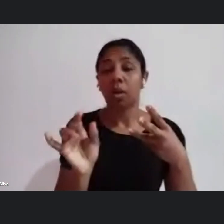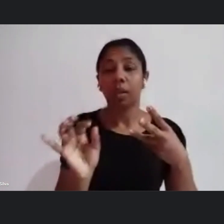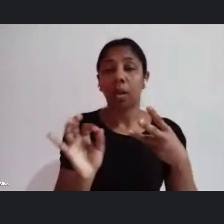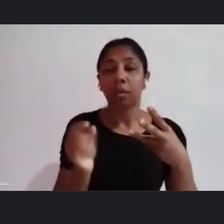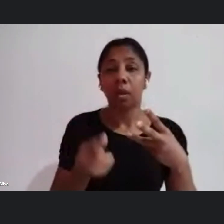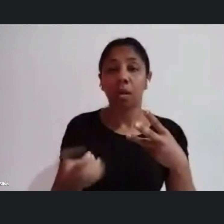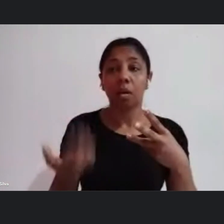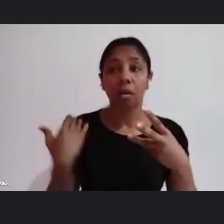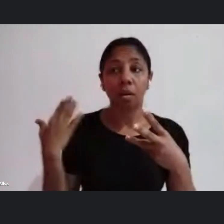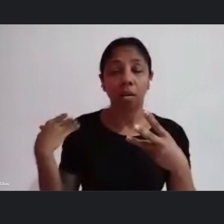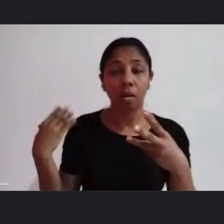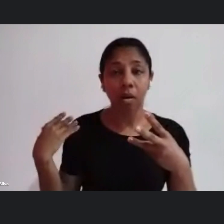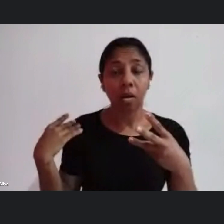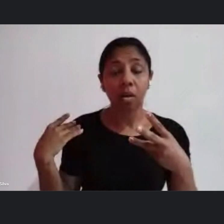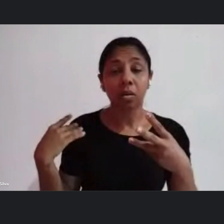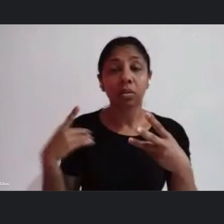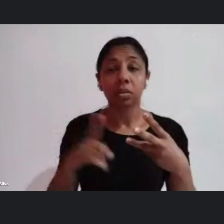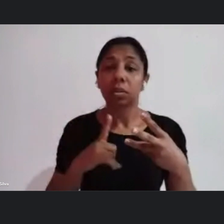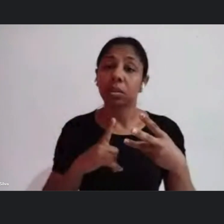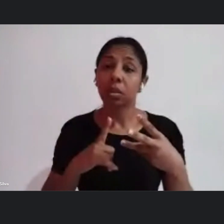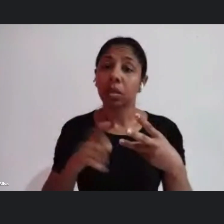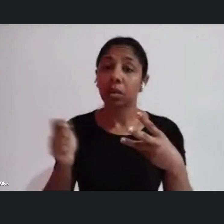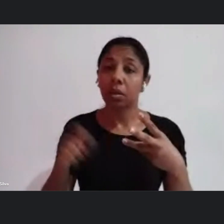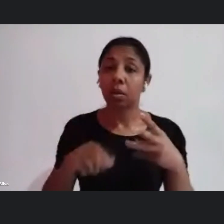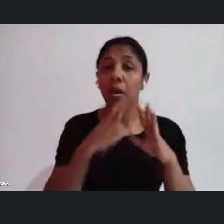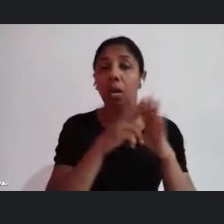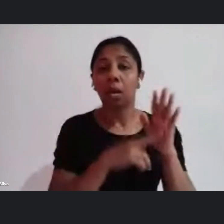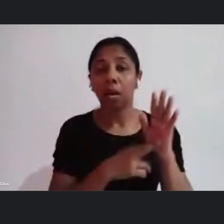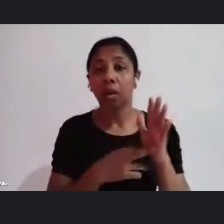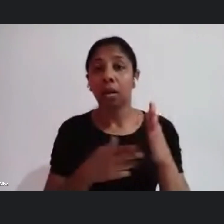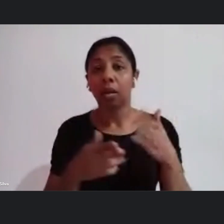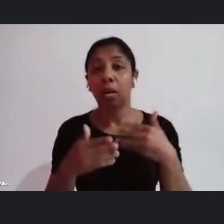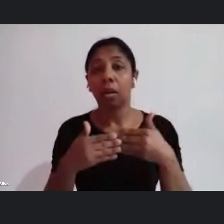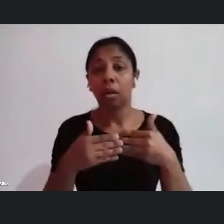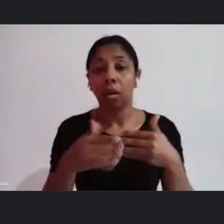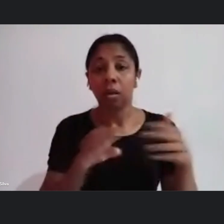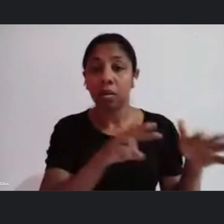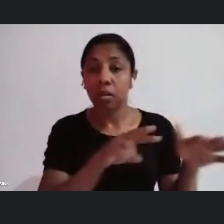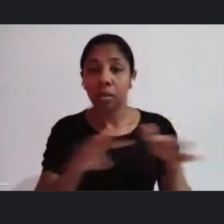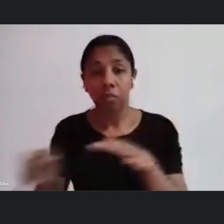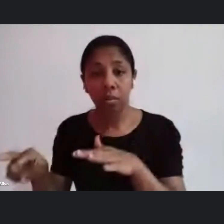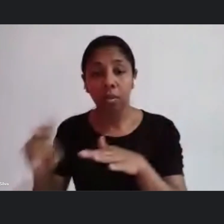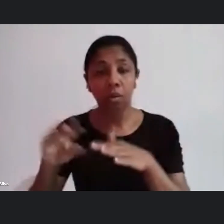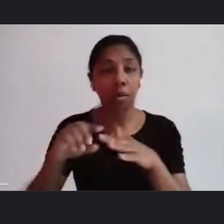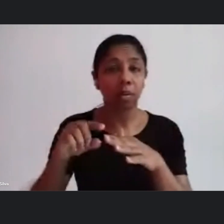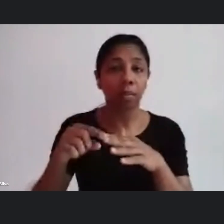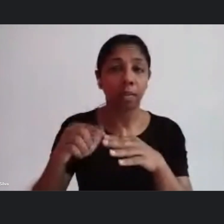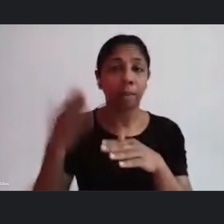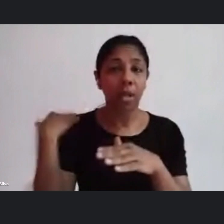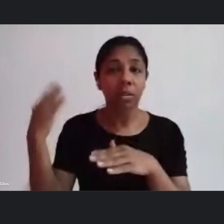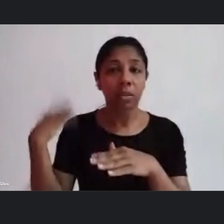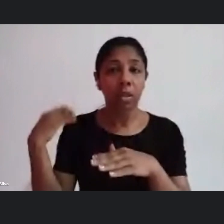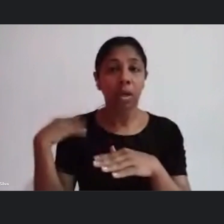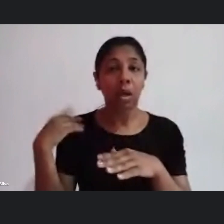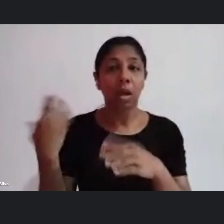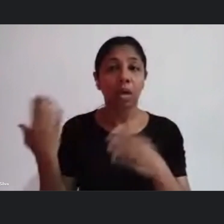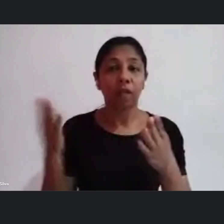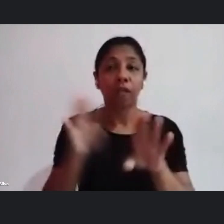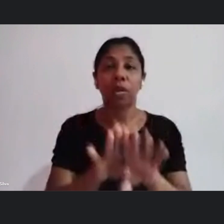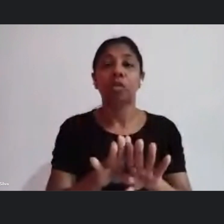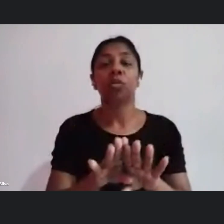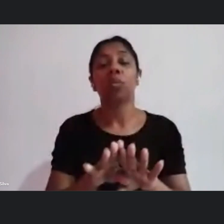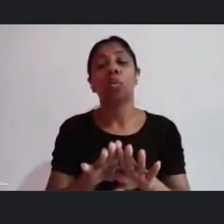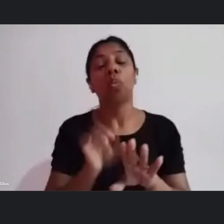possibilidade quando a gente estava falando no regulamento mas a carteira da semana passada vedou somente espaços que já exibiram